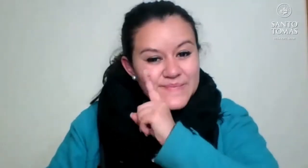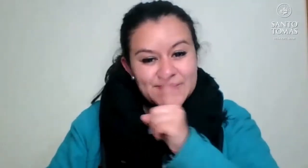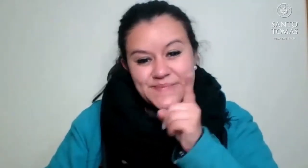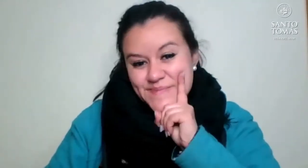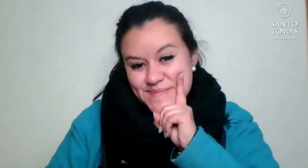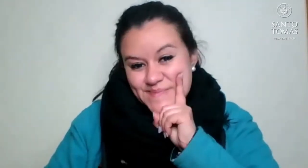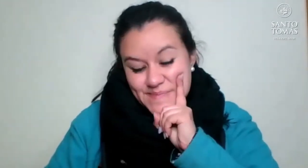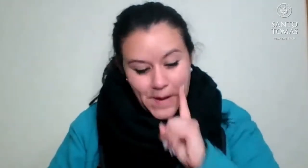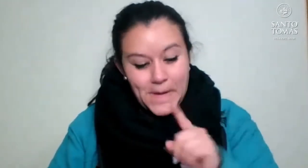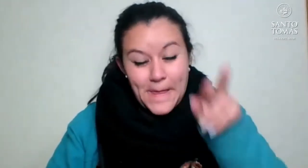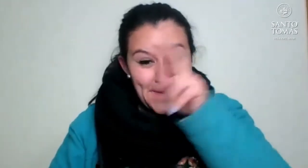Ijuelas.